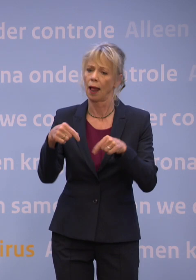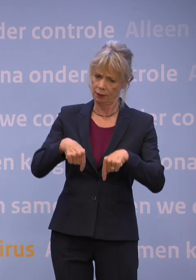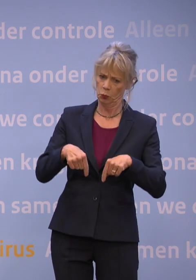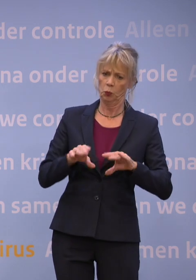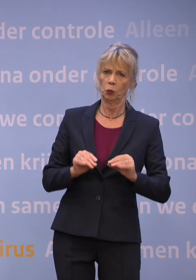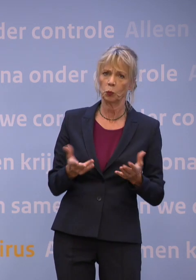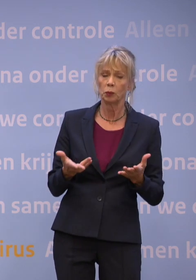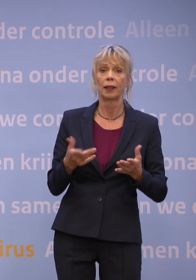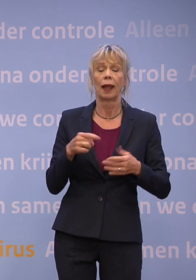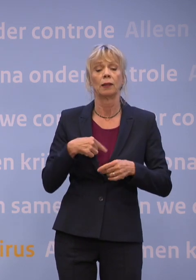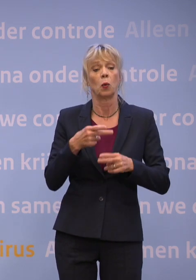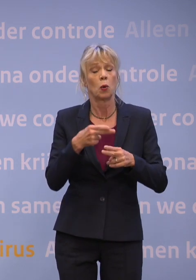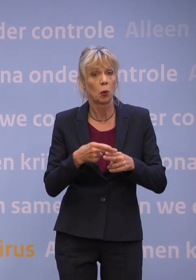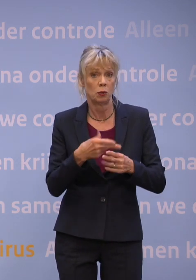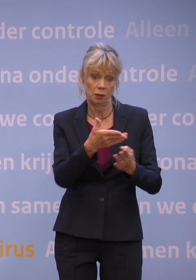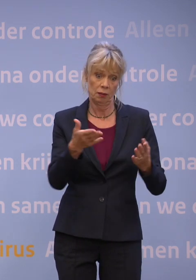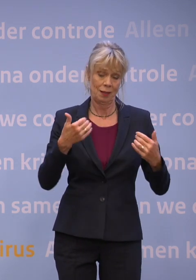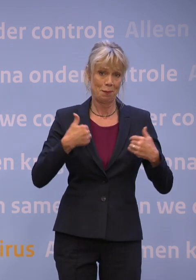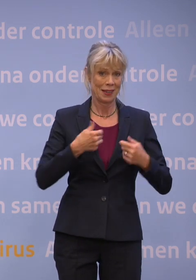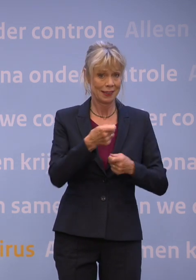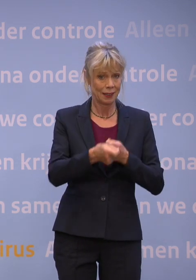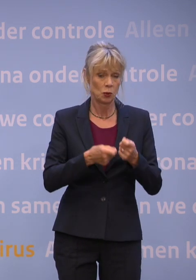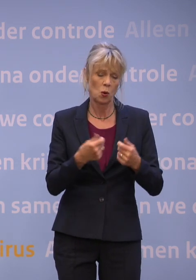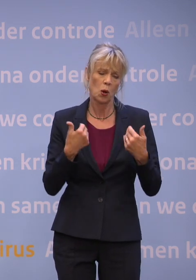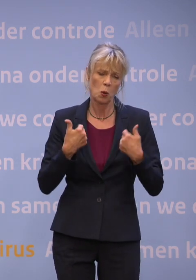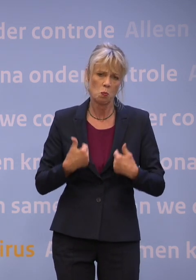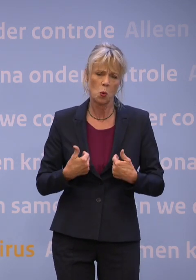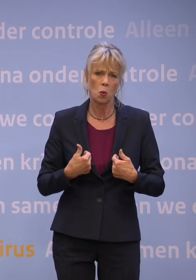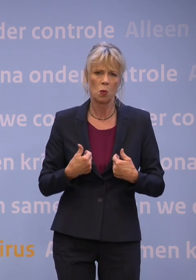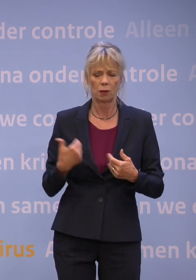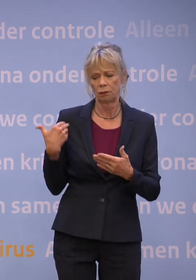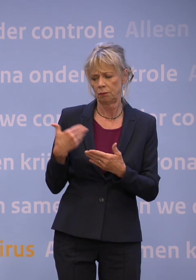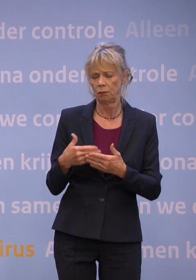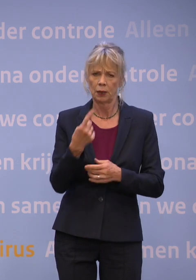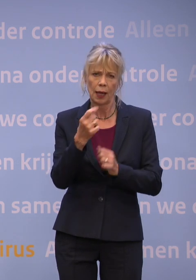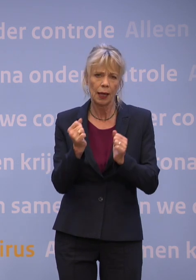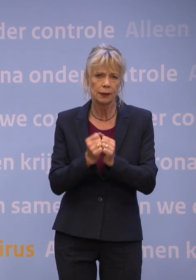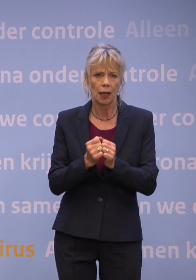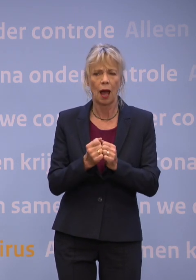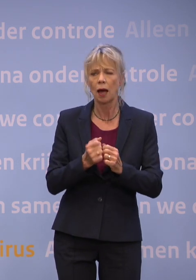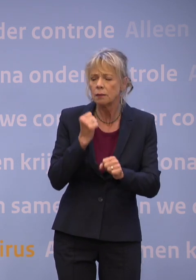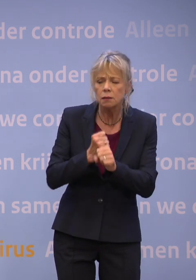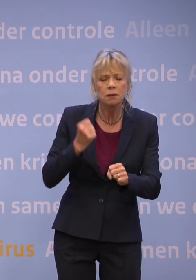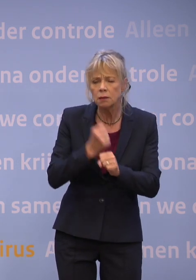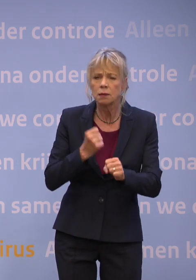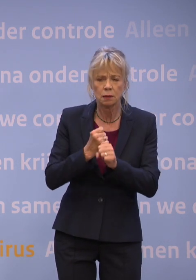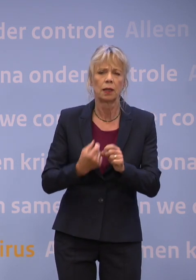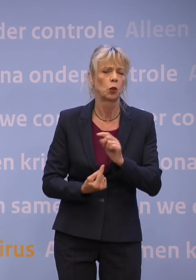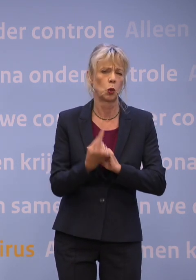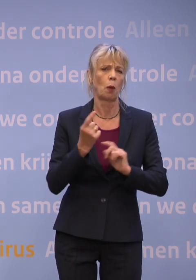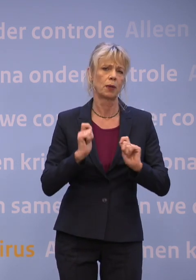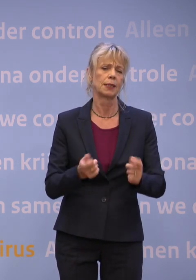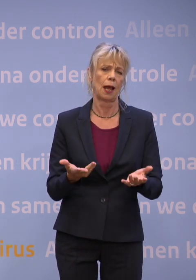mensen in de zorg die heel moe zijn na meer dan een jaar topprestaties leveren. Onze